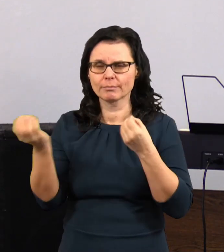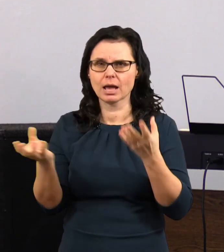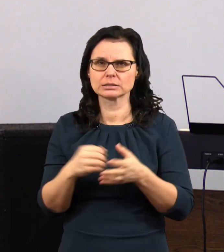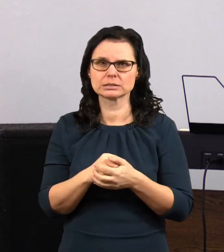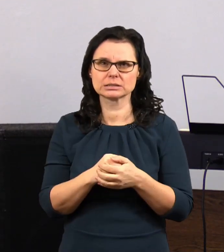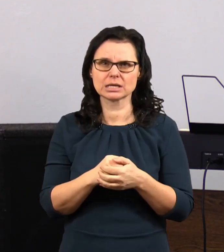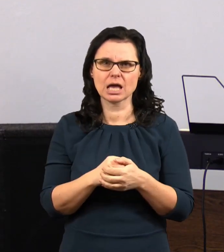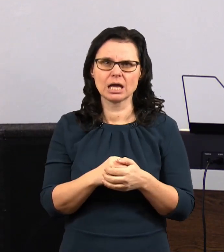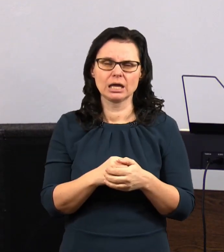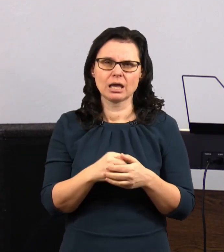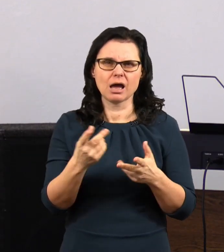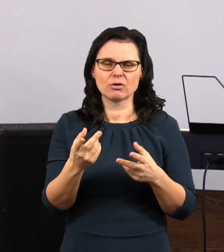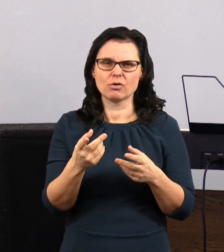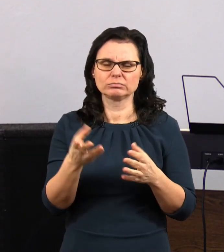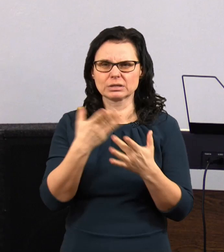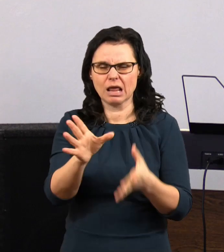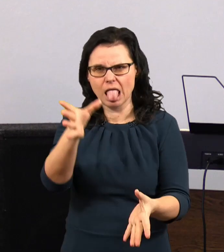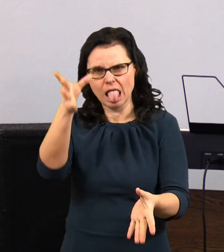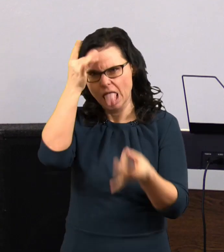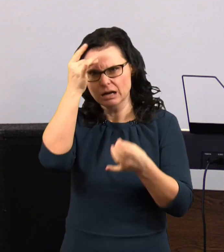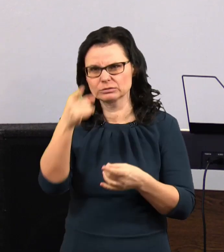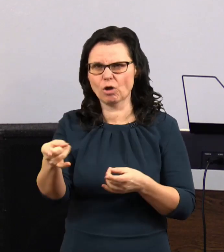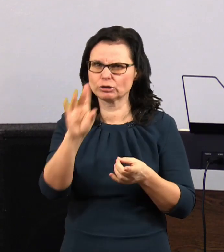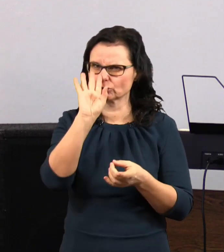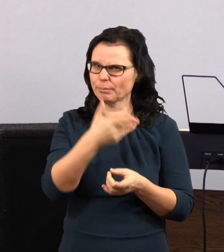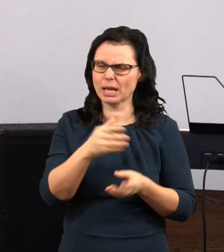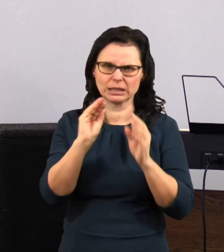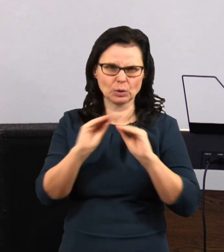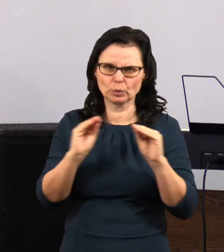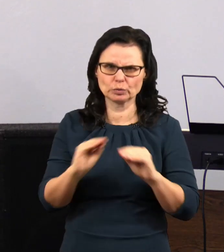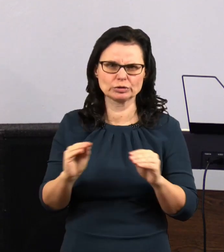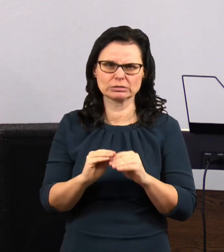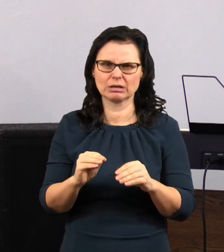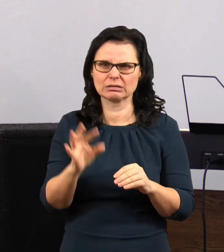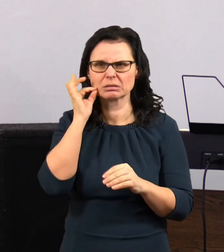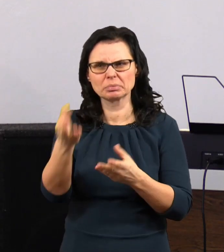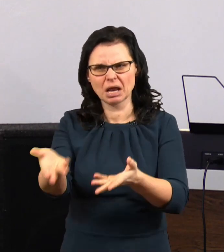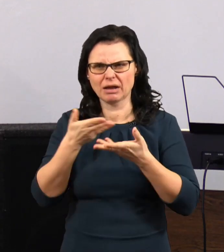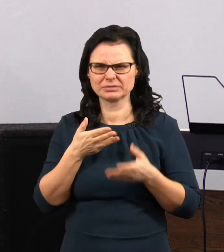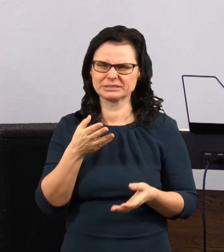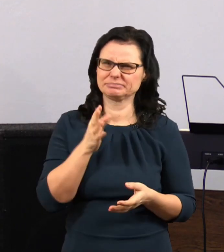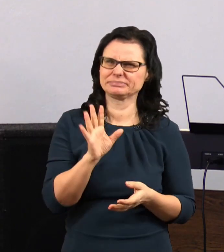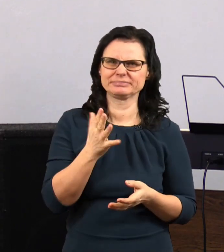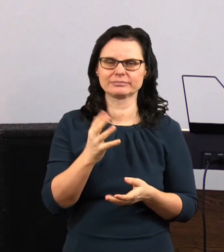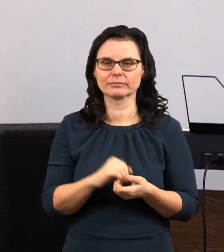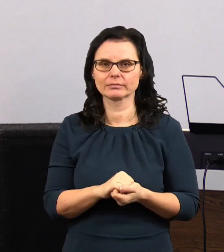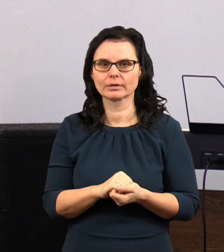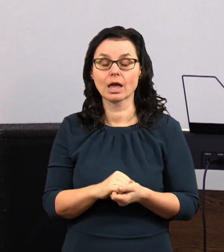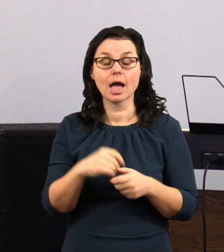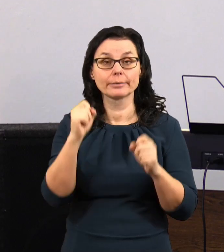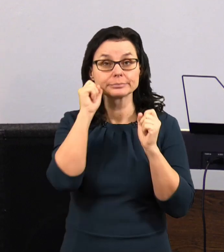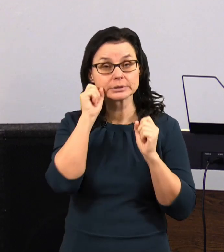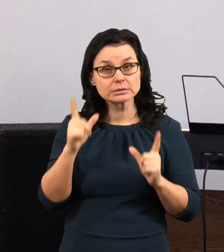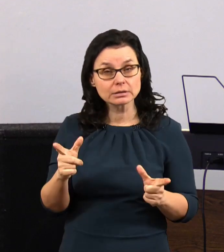si ho někde do šuplíku, že to je špatný učitel, že to je ten, kterého jsme neměli dostat. No a představte